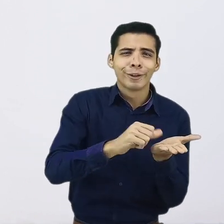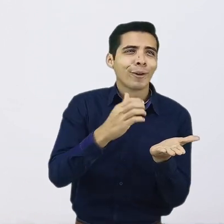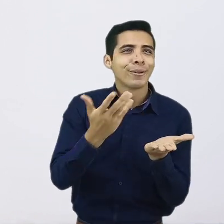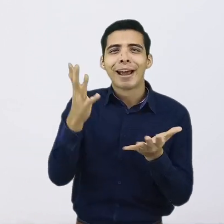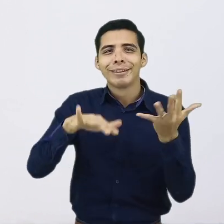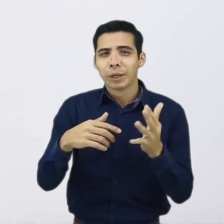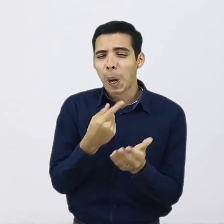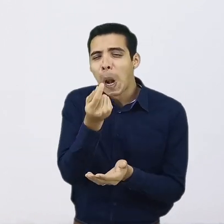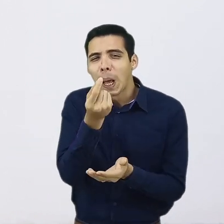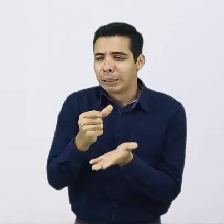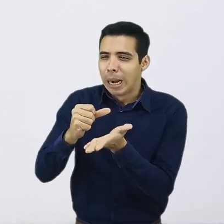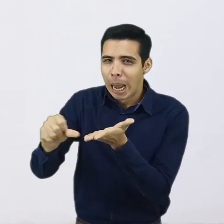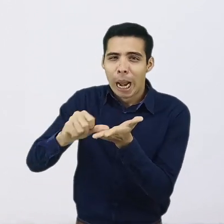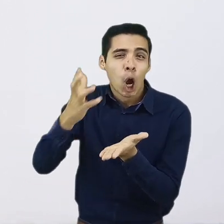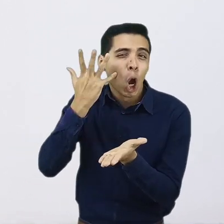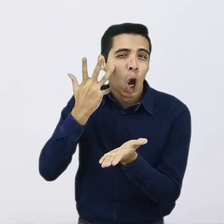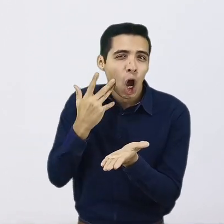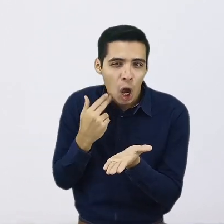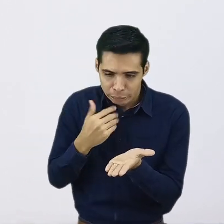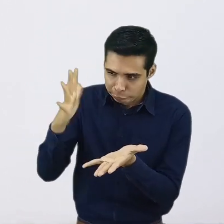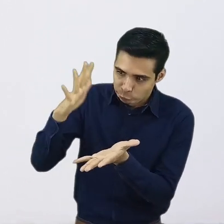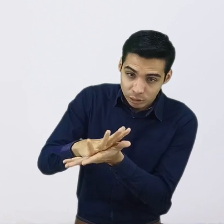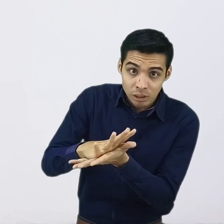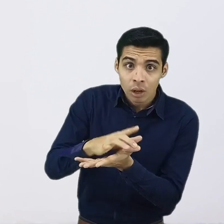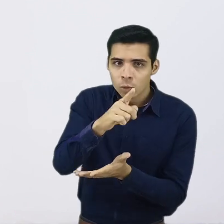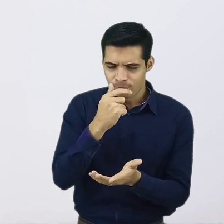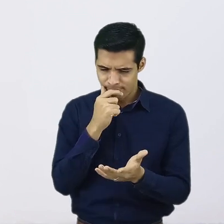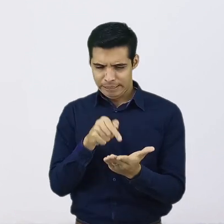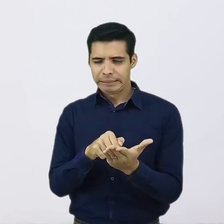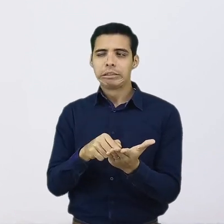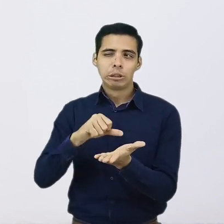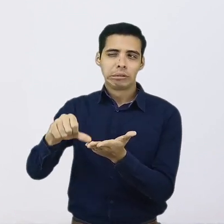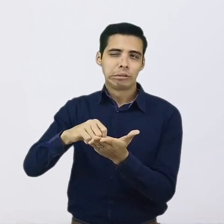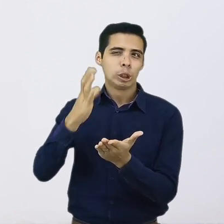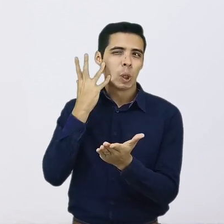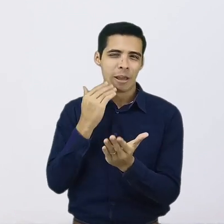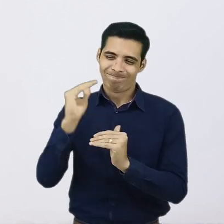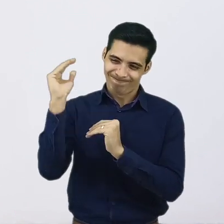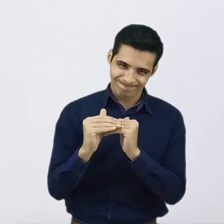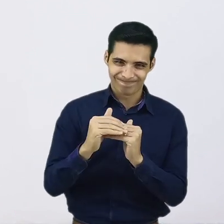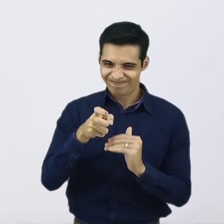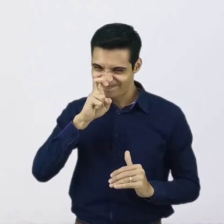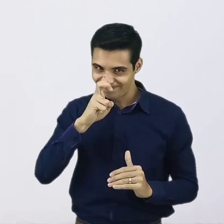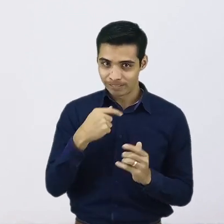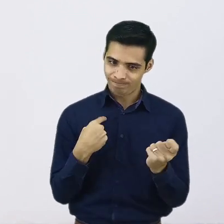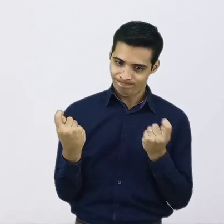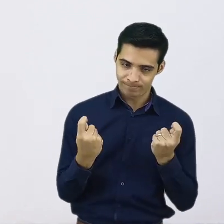innecesarios nos va a ayudar a modificarlos. Y todo esto nos va a ayudar también a acomodar mejor nuestras prioridades financieras y así